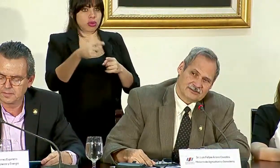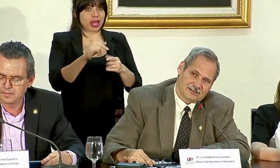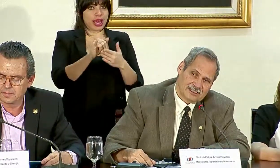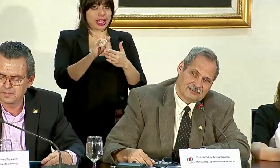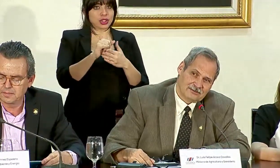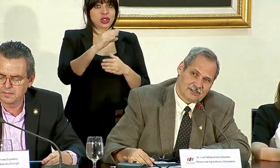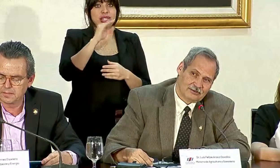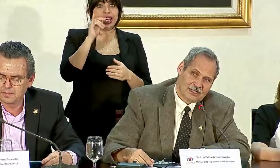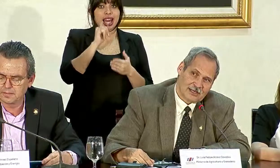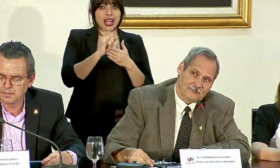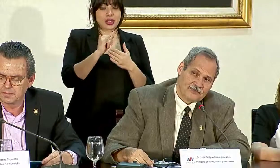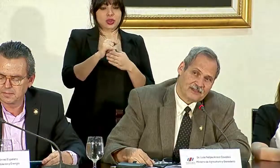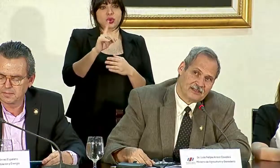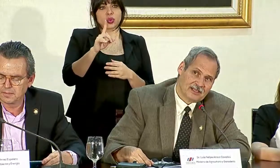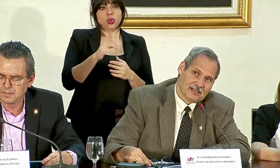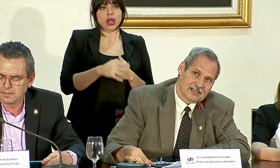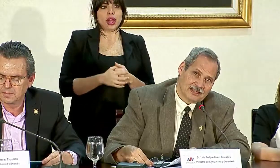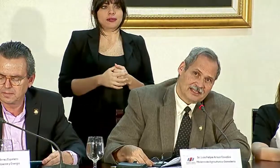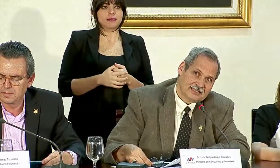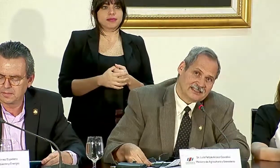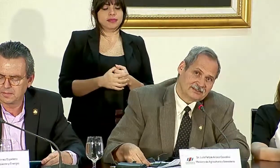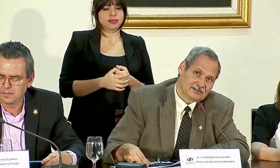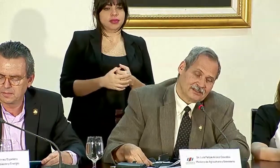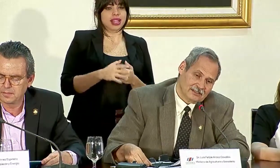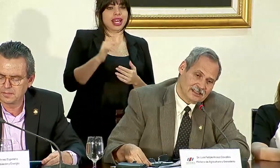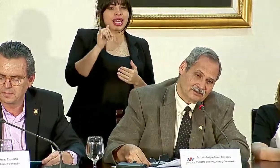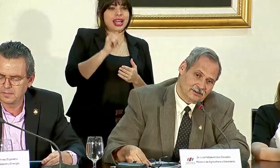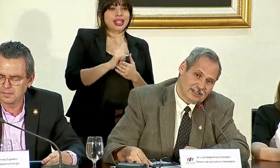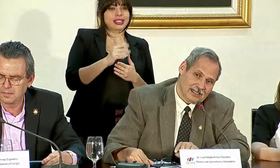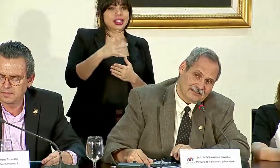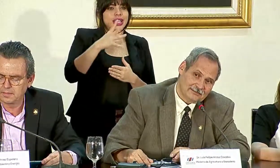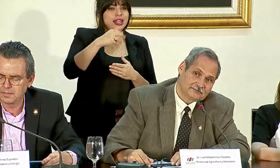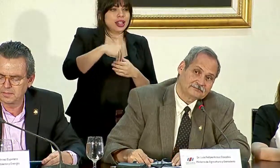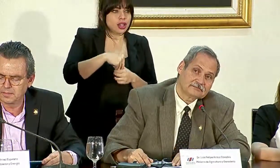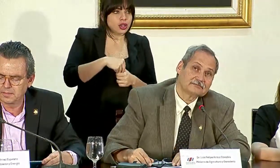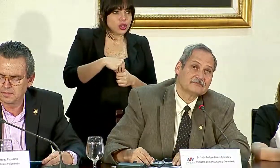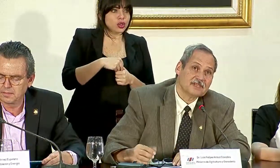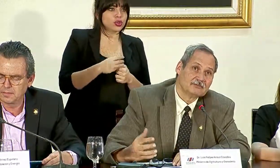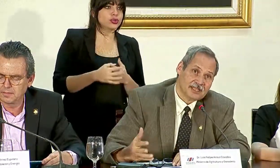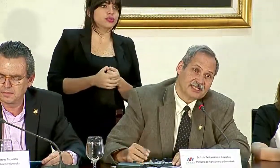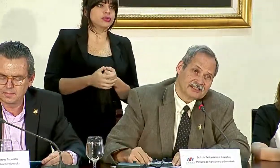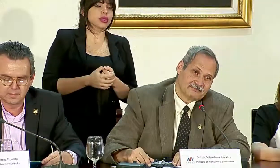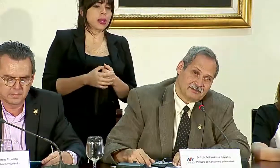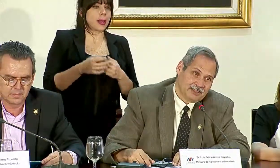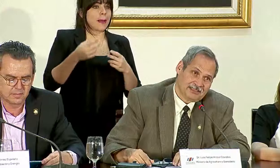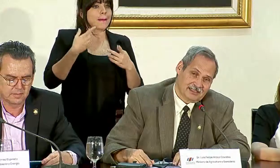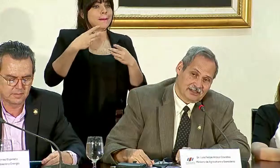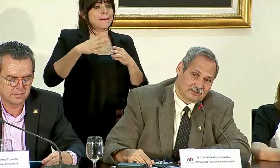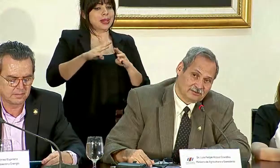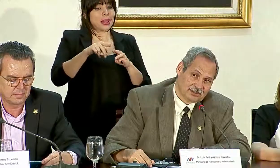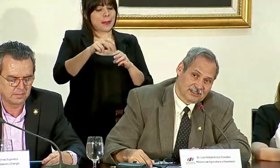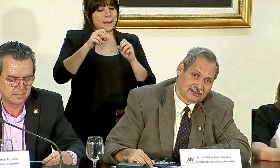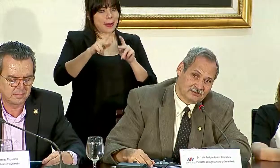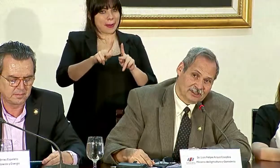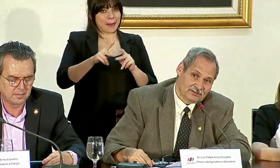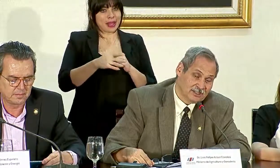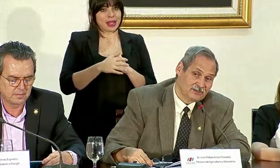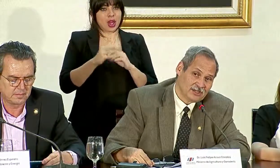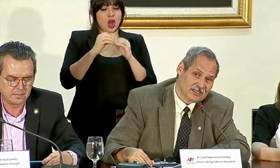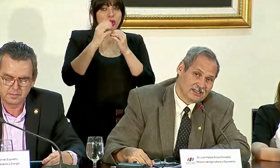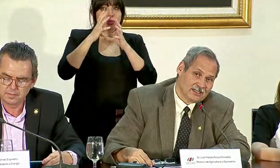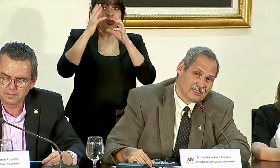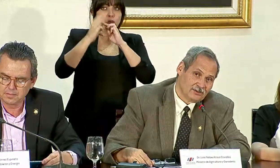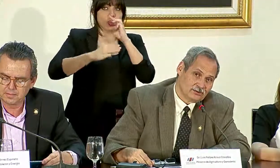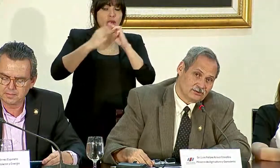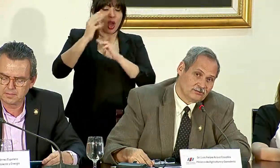y eso es dentro de las medidas que permite la Organización Mundial del Comercio.